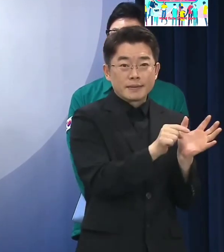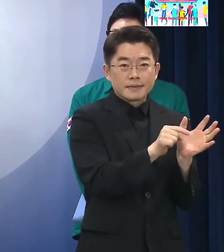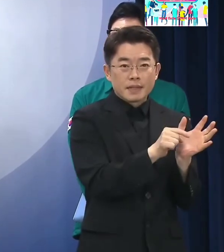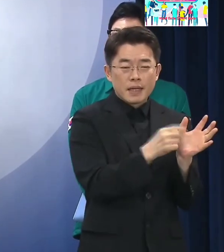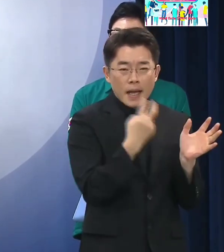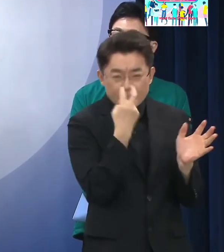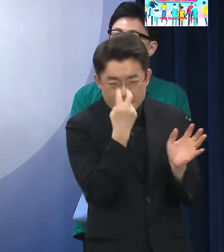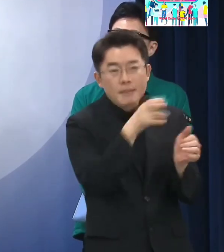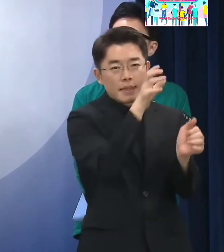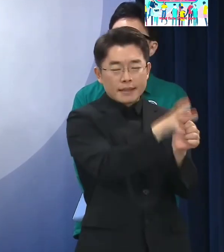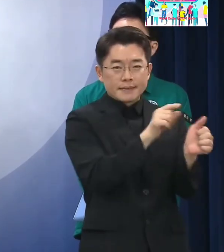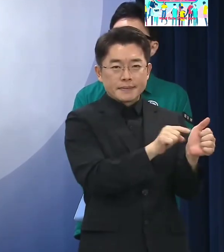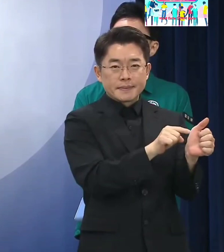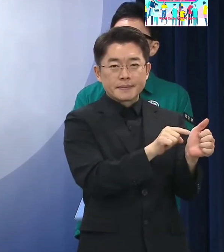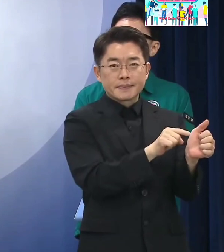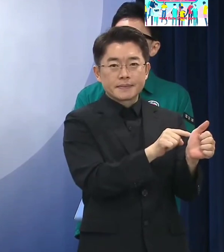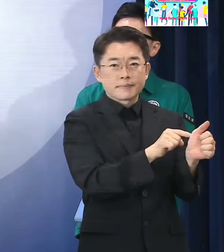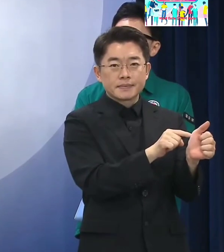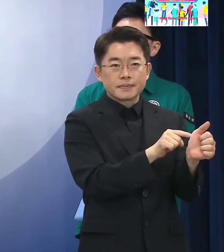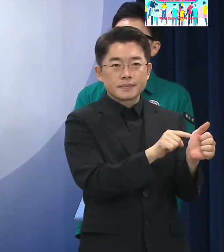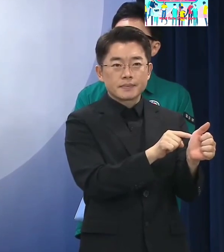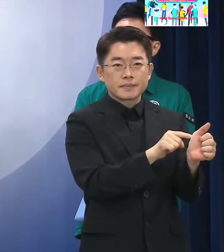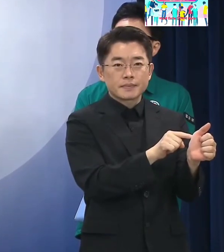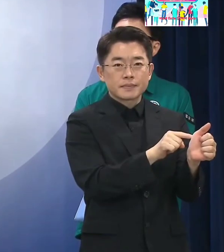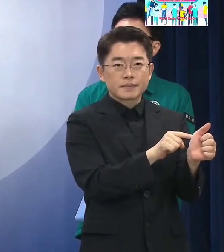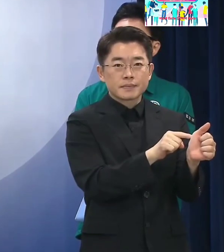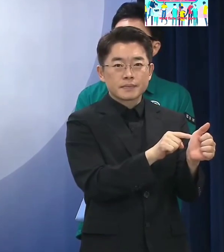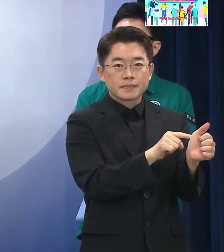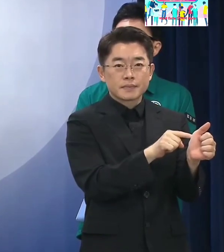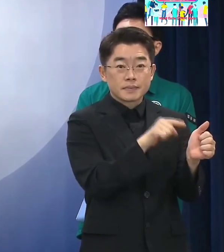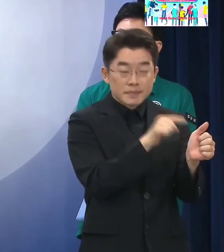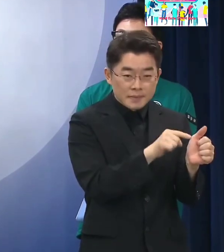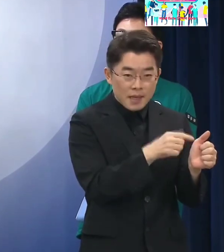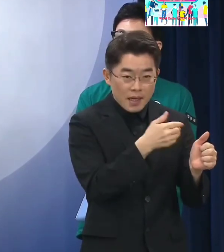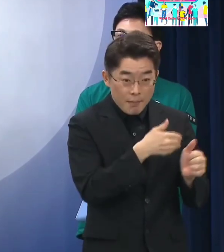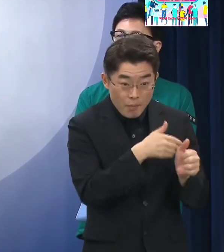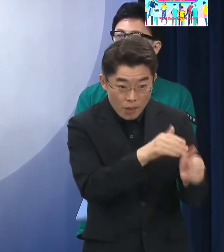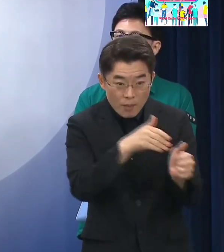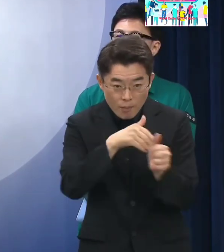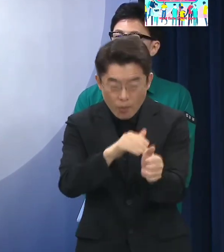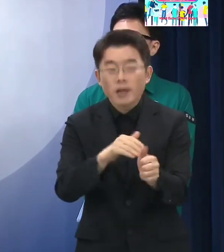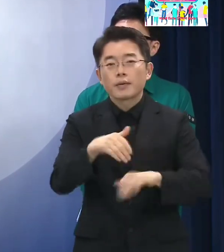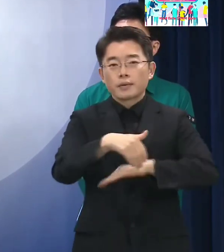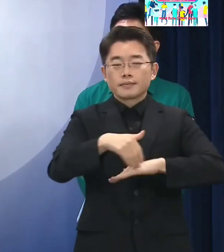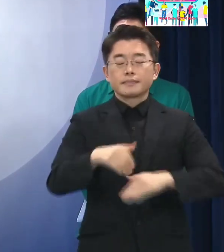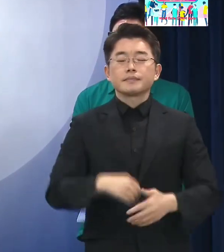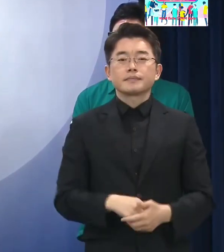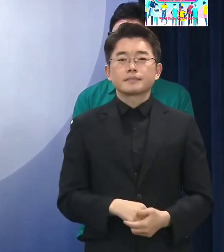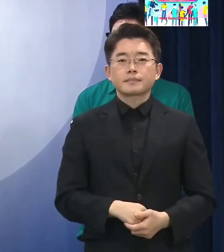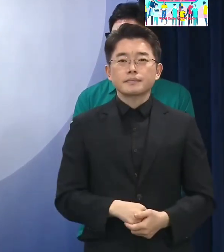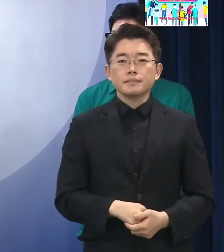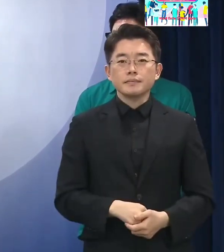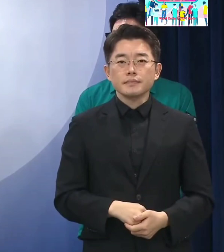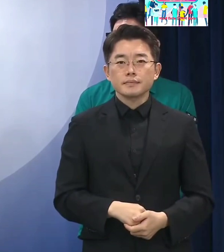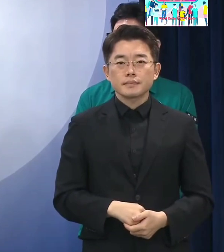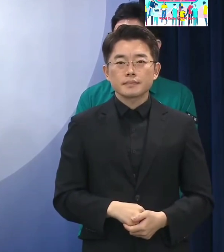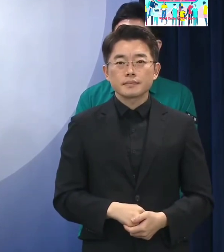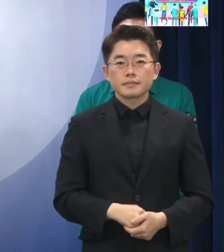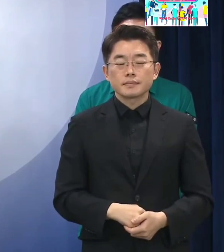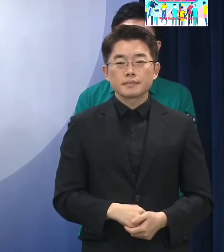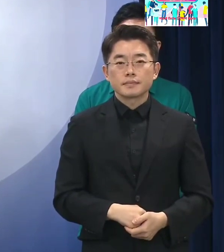이 치안 보조 인력이 조금 더 현장으로 더 갈 수 있도록 그렇게 하겠다는 말씀이고요 그다음에 우리 경찰